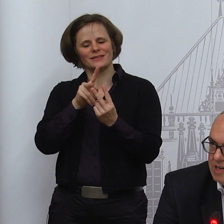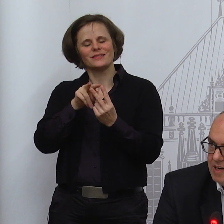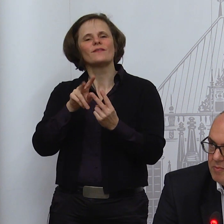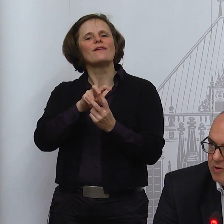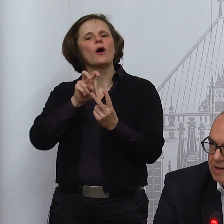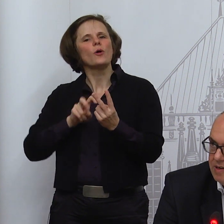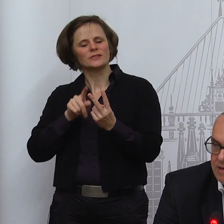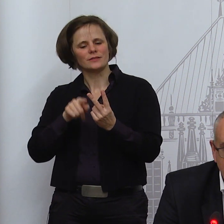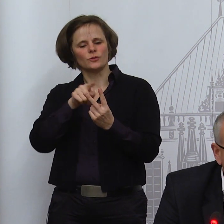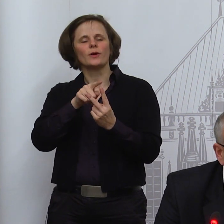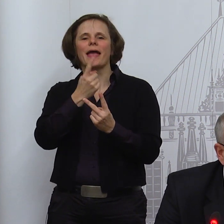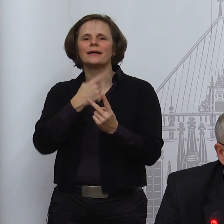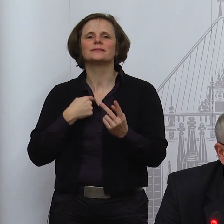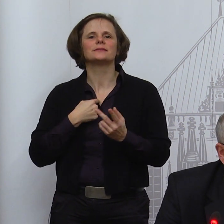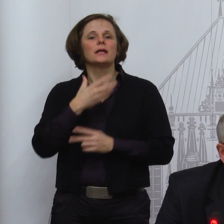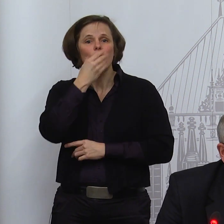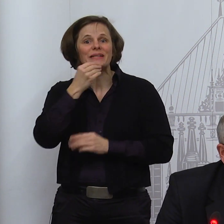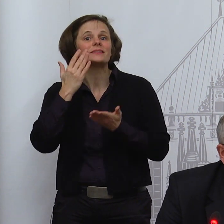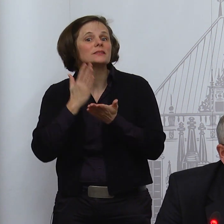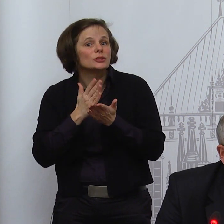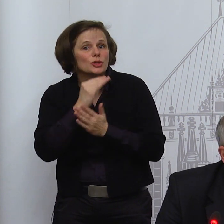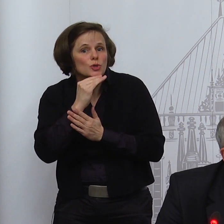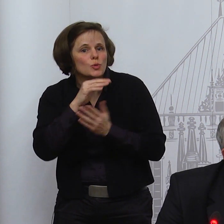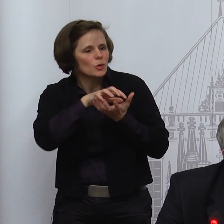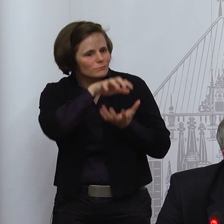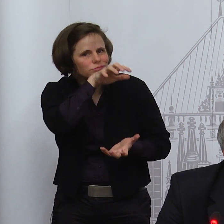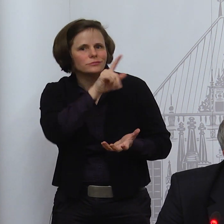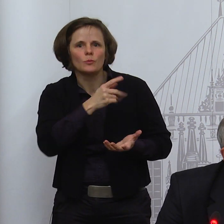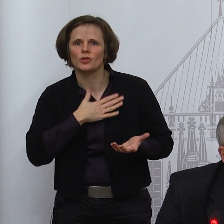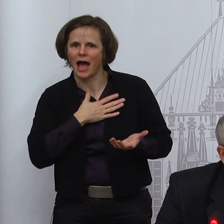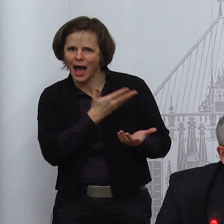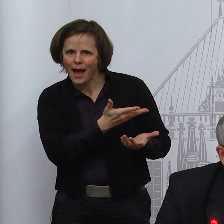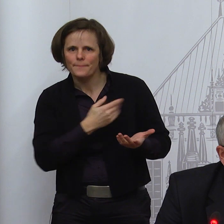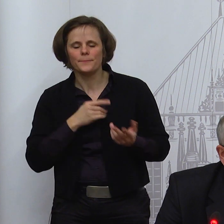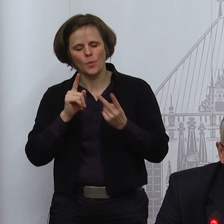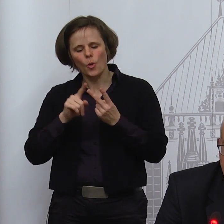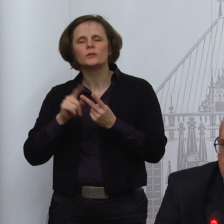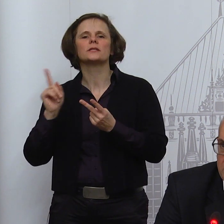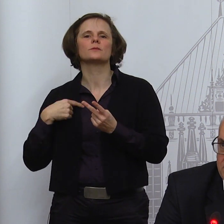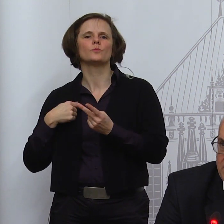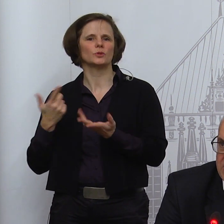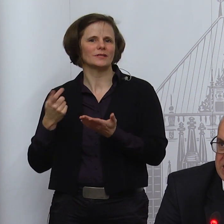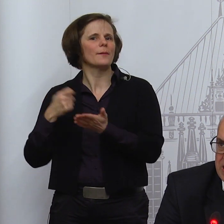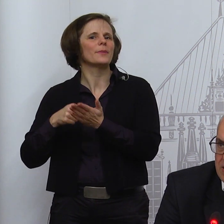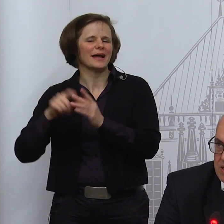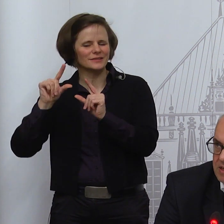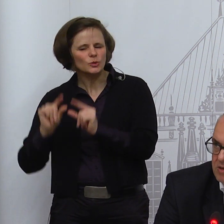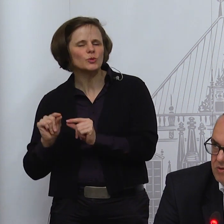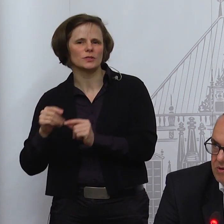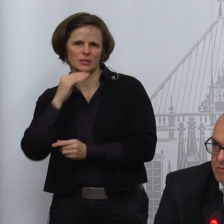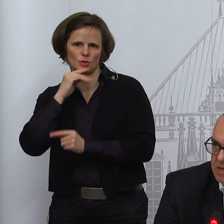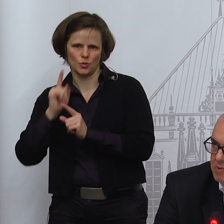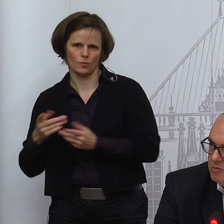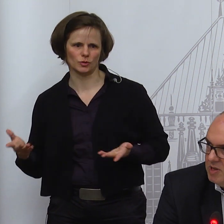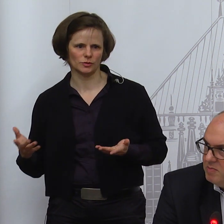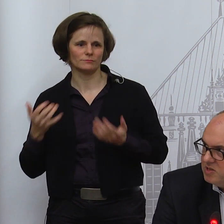auch für den kleinen Geldbeutel erschwinglich sein. Die Frage ist, ob man das mit FFP2-Masken hinkriegt